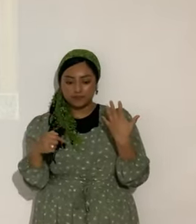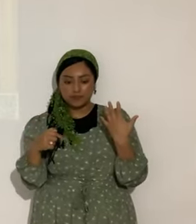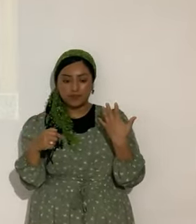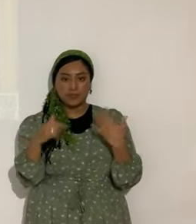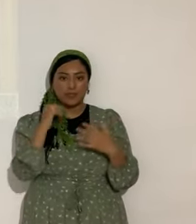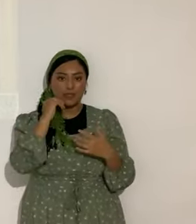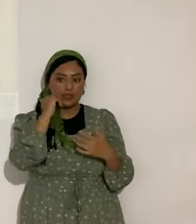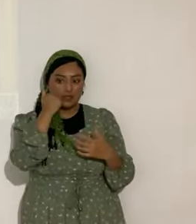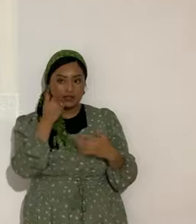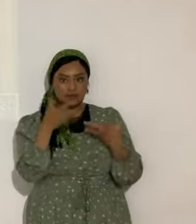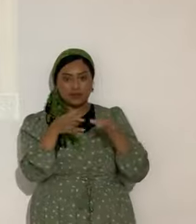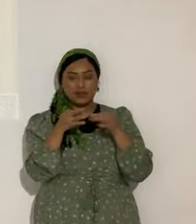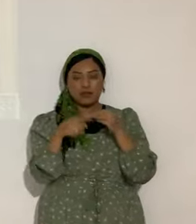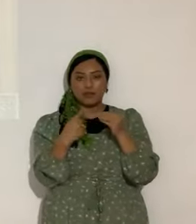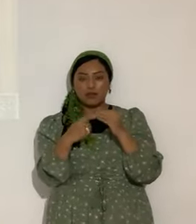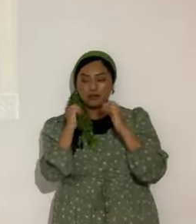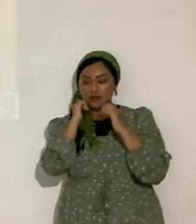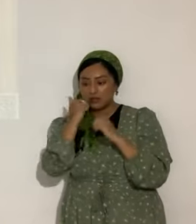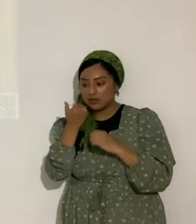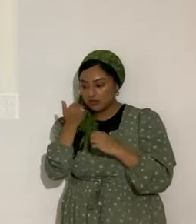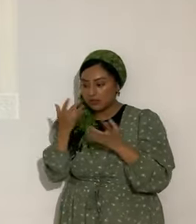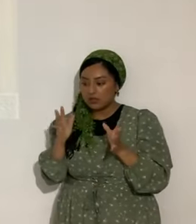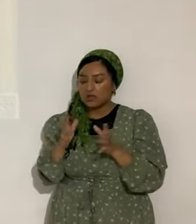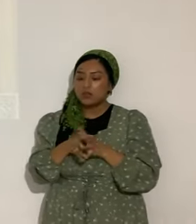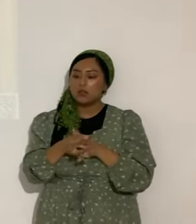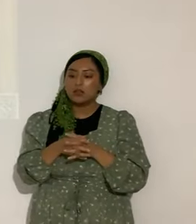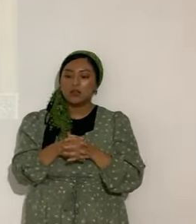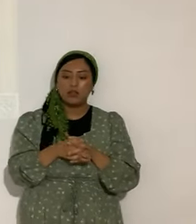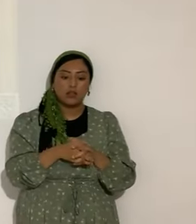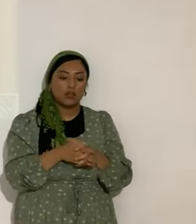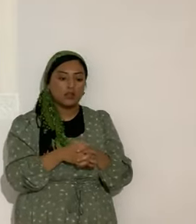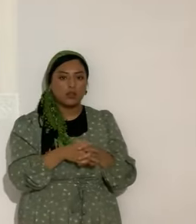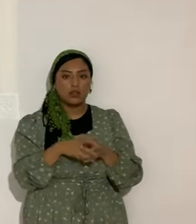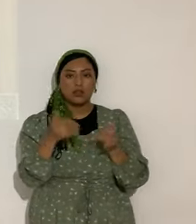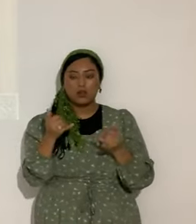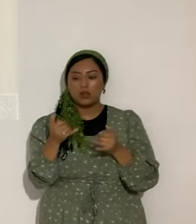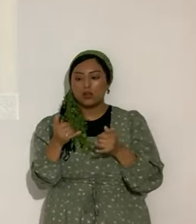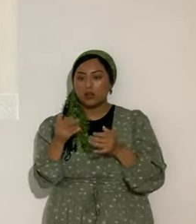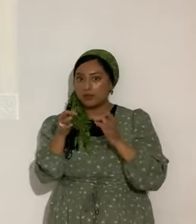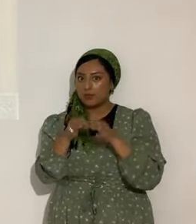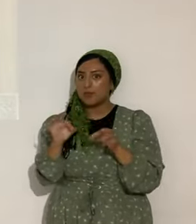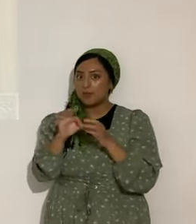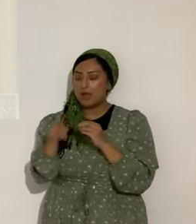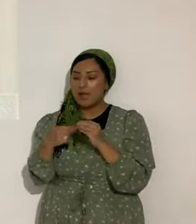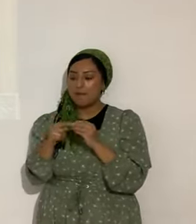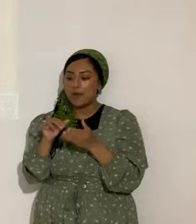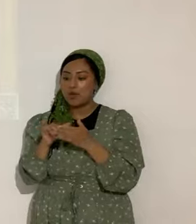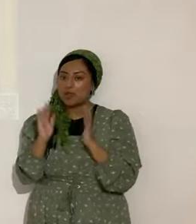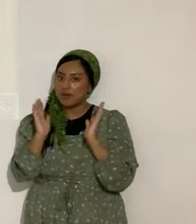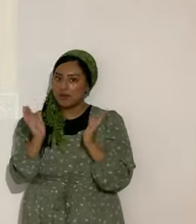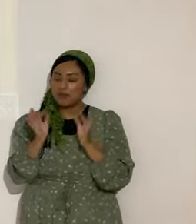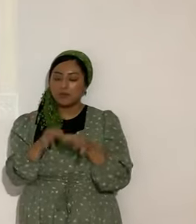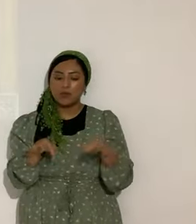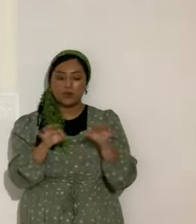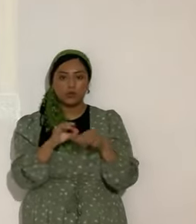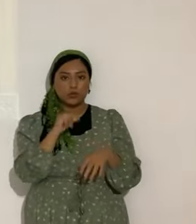Tímido. Ya hablé sobre la timidez. Etcétera. Etcétera. Y ahorita voy a hablar algo de eso. Muy importante. Pongan atención. No se duerma nadie.